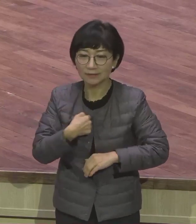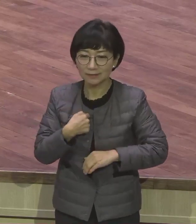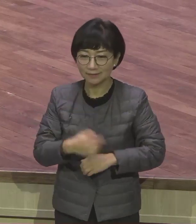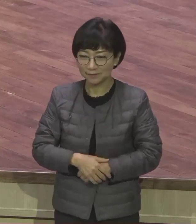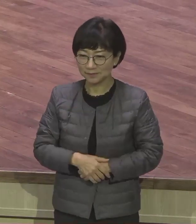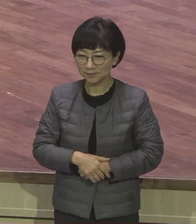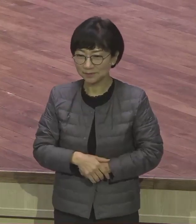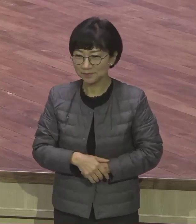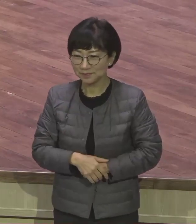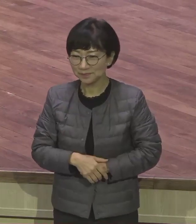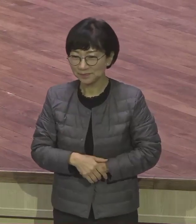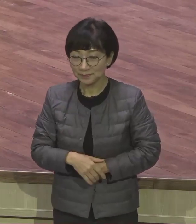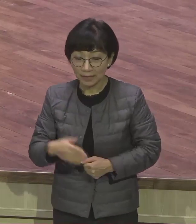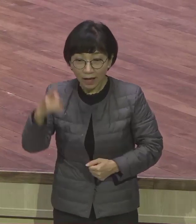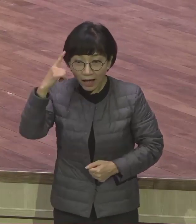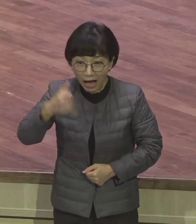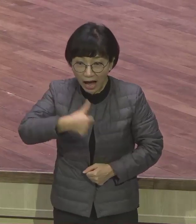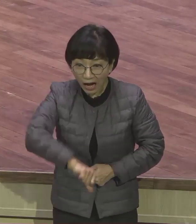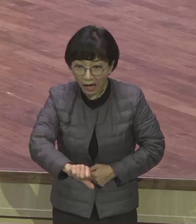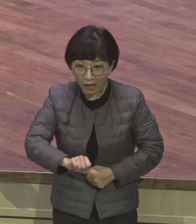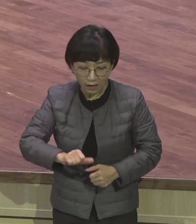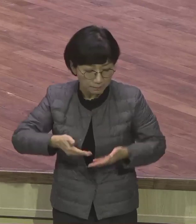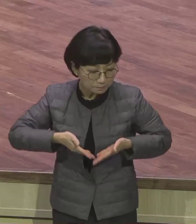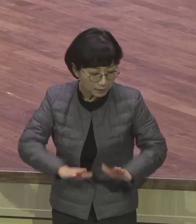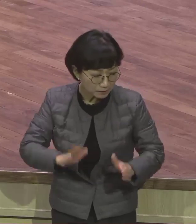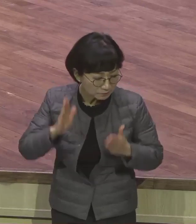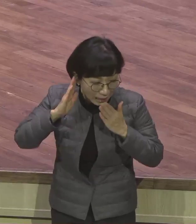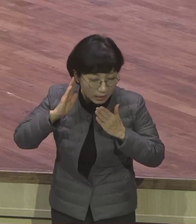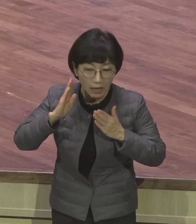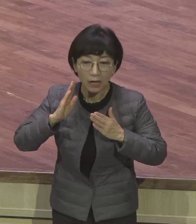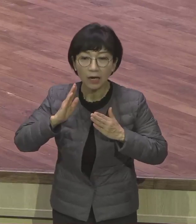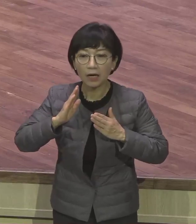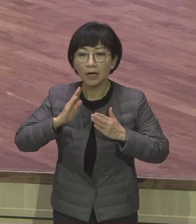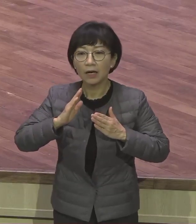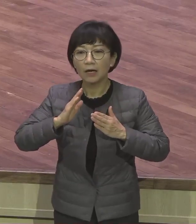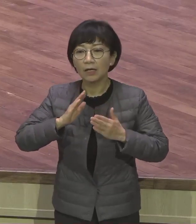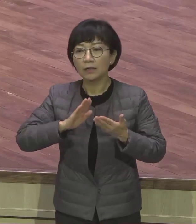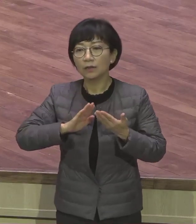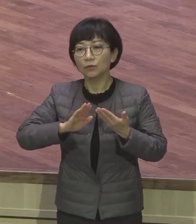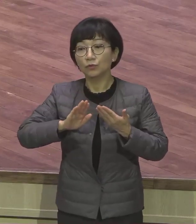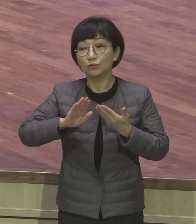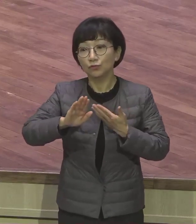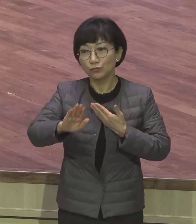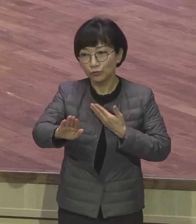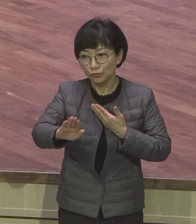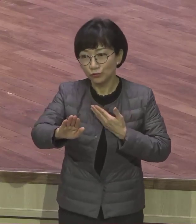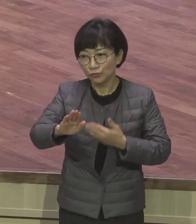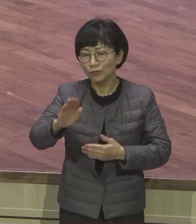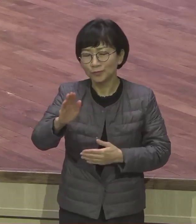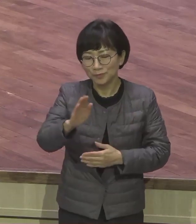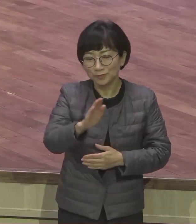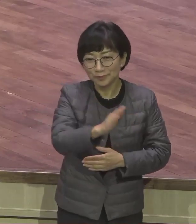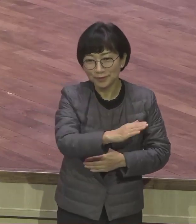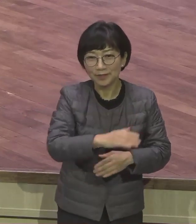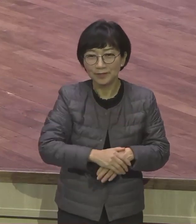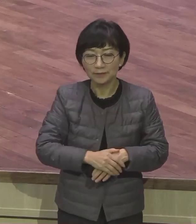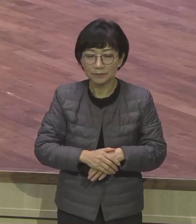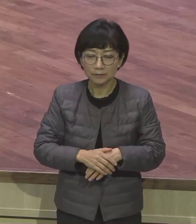아들의 청각장애 진단 이후에 제가 걸어온 이 연단의 길은